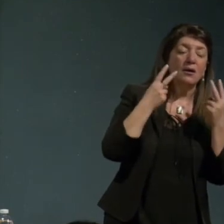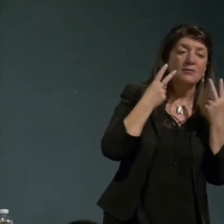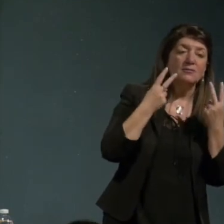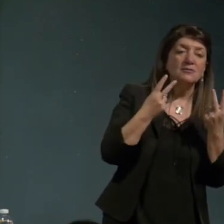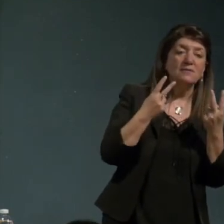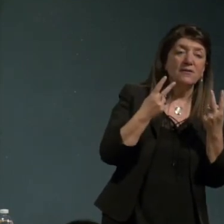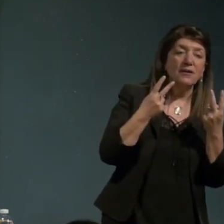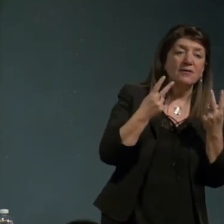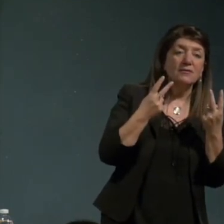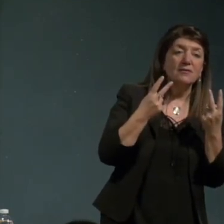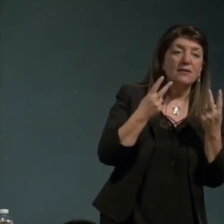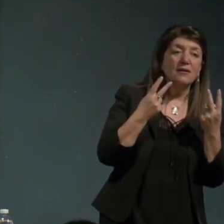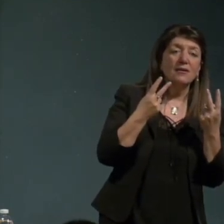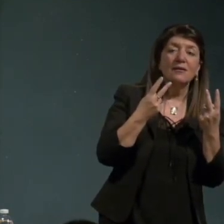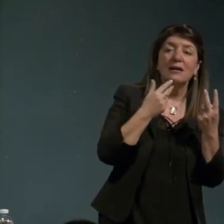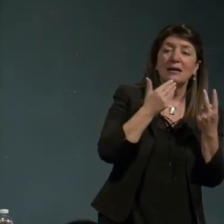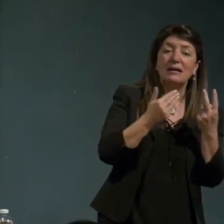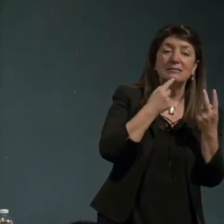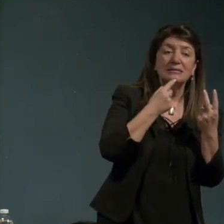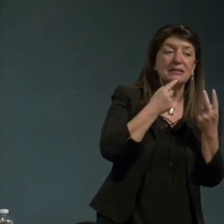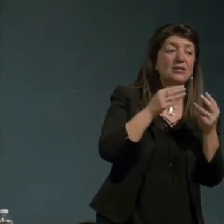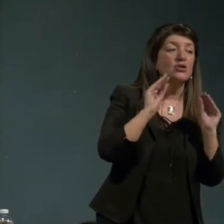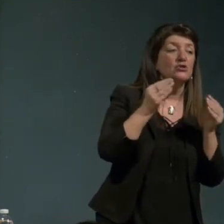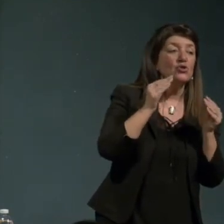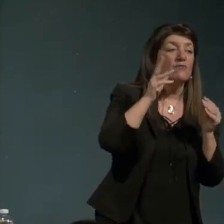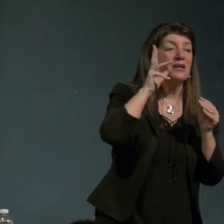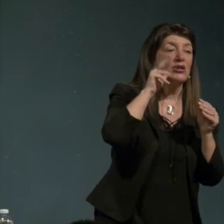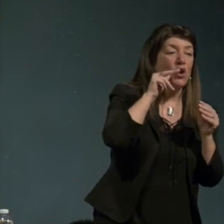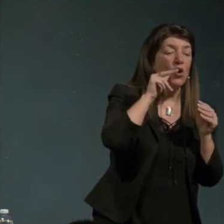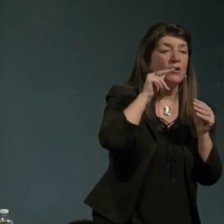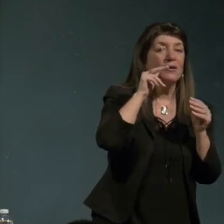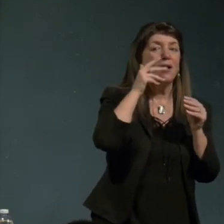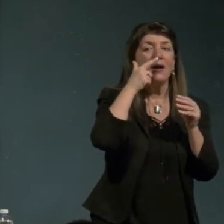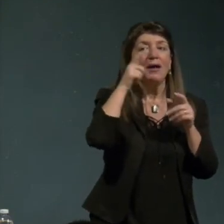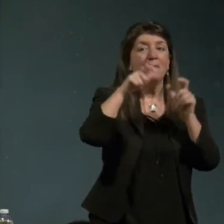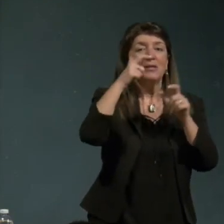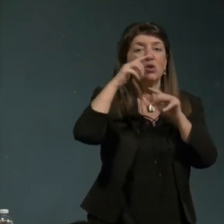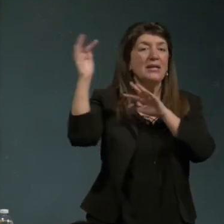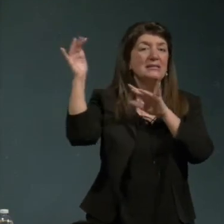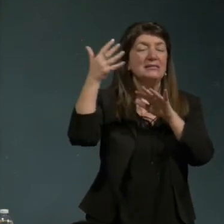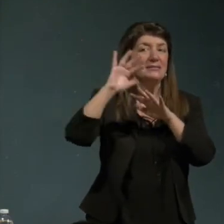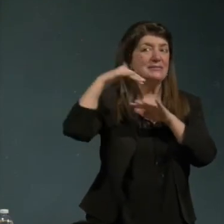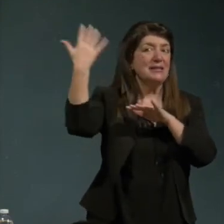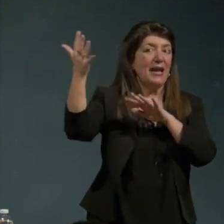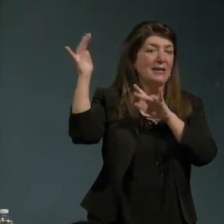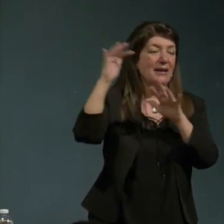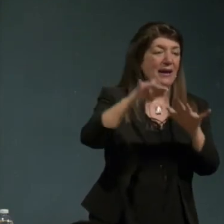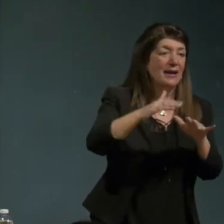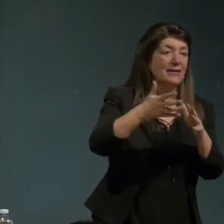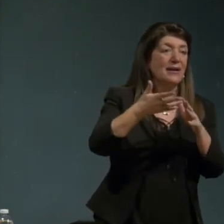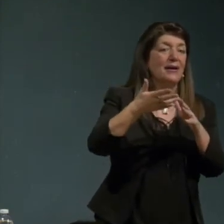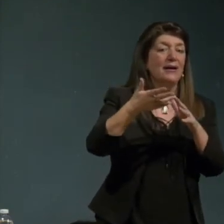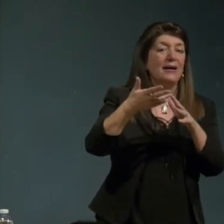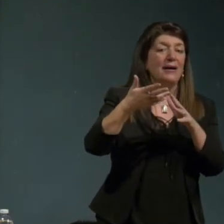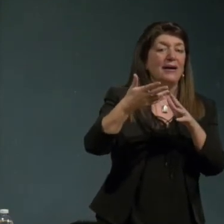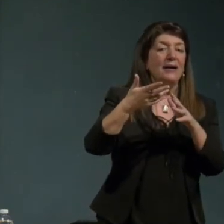giovani donne straniere come uguale con la